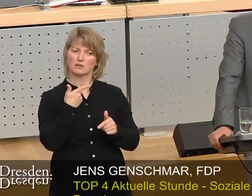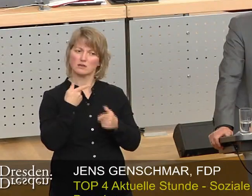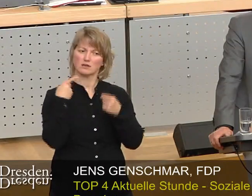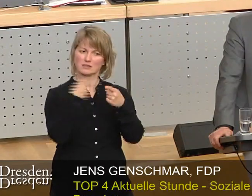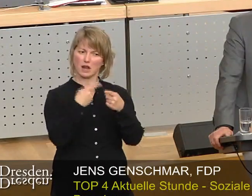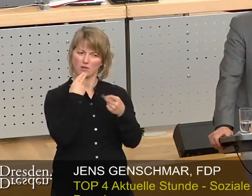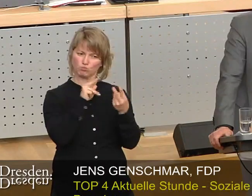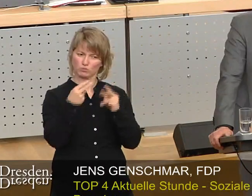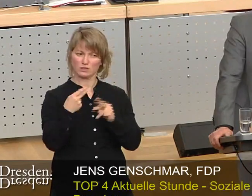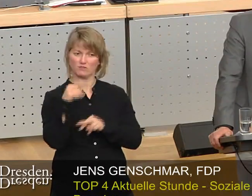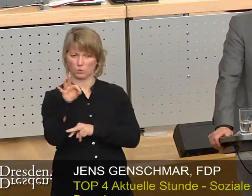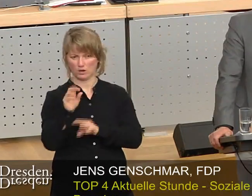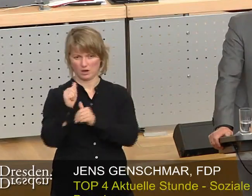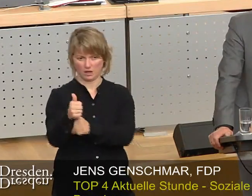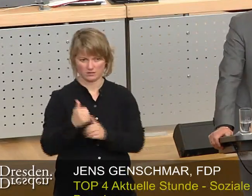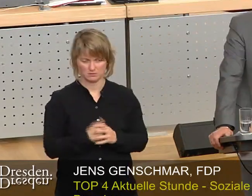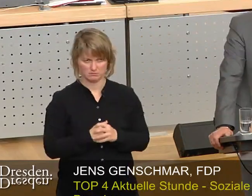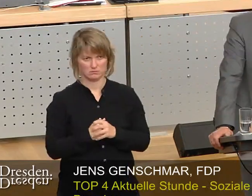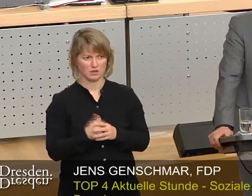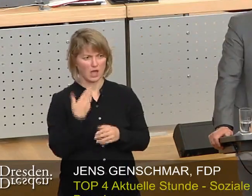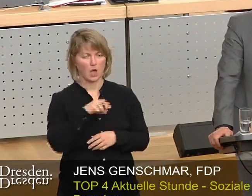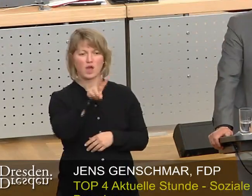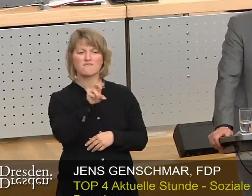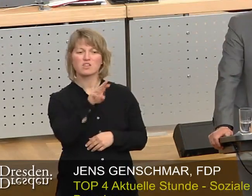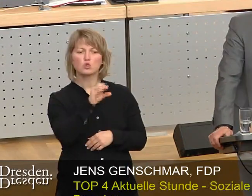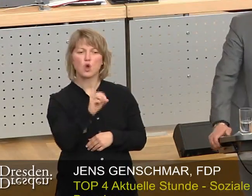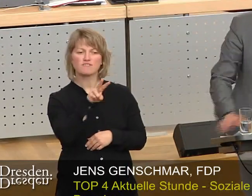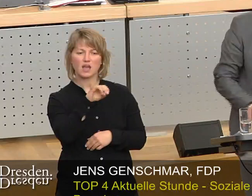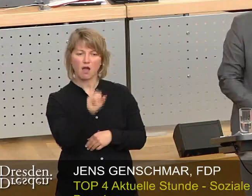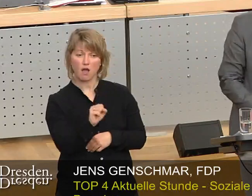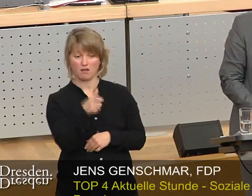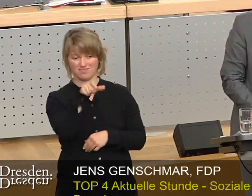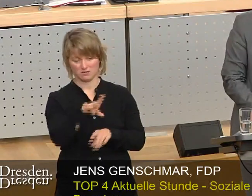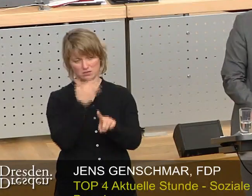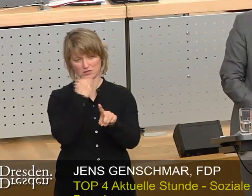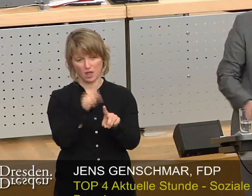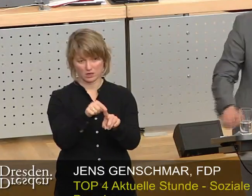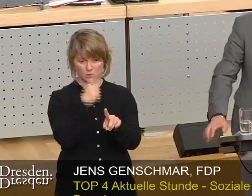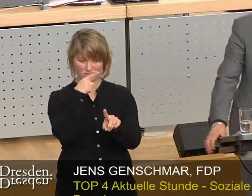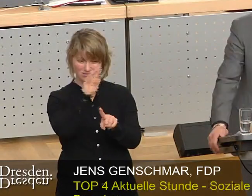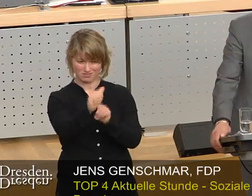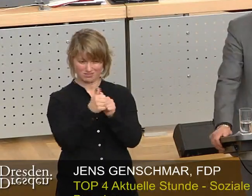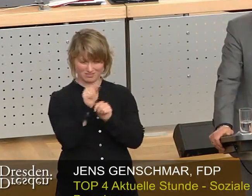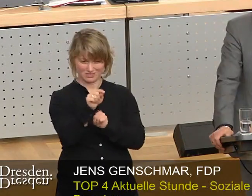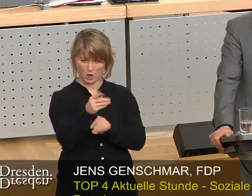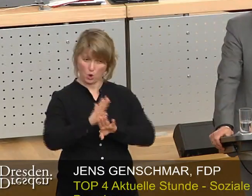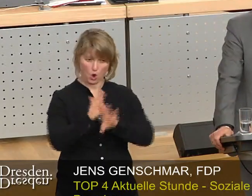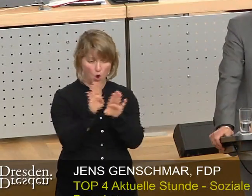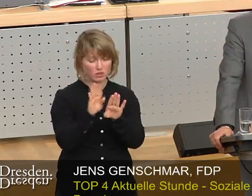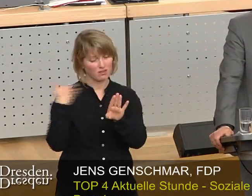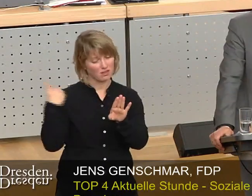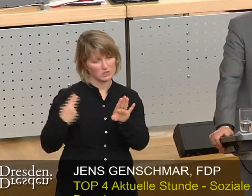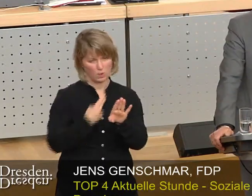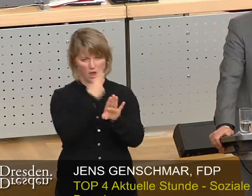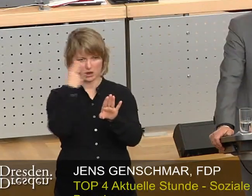Auch die Venovia, der ein riesiger Dank gebührt – ohne diesen Partner wäre die Bewältigung der Herausforderer in den letzten beiden